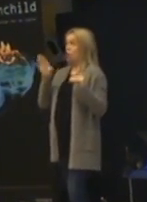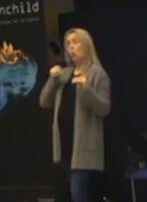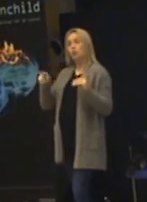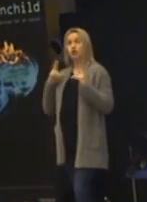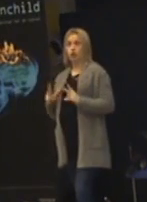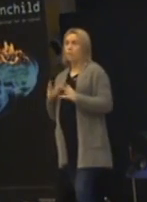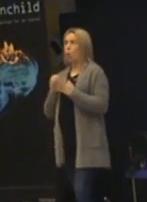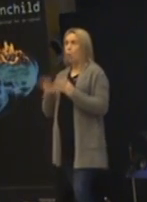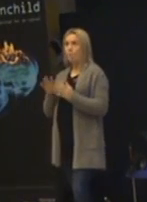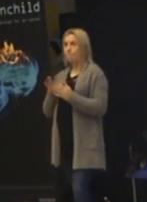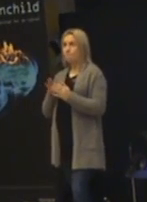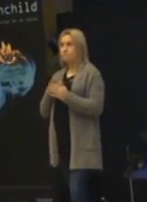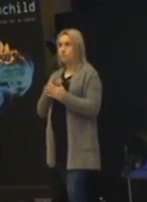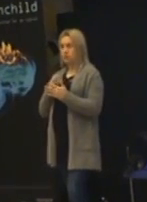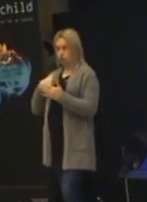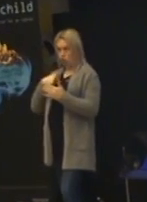köpa läget. För hon har redan vuxenansvar.